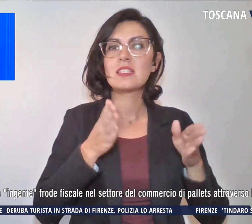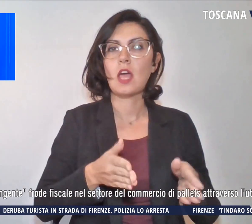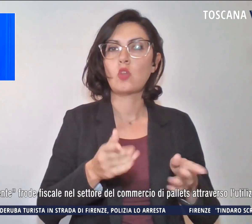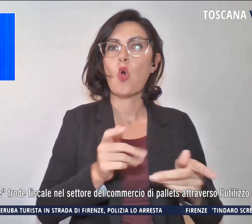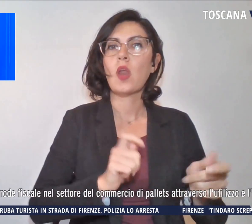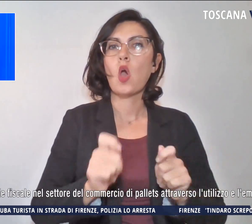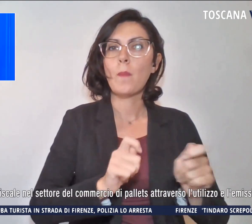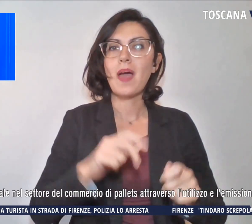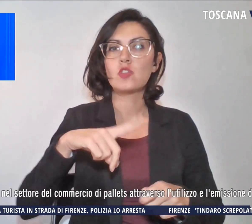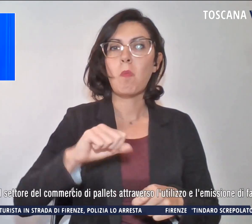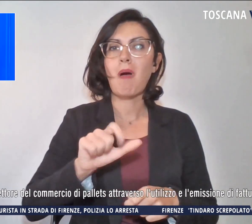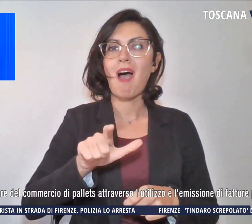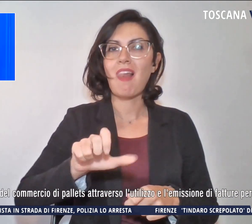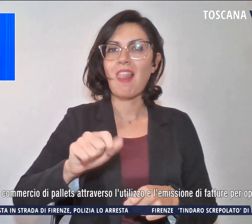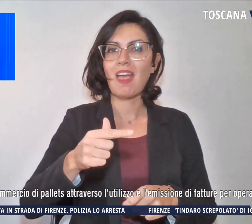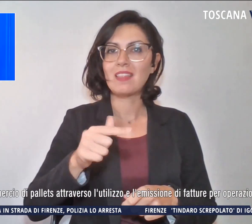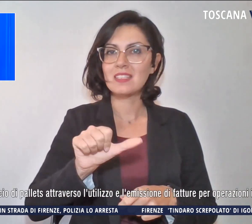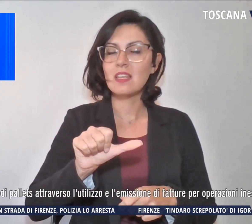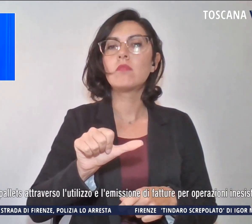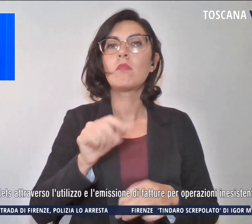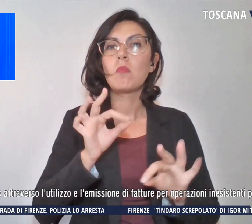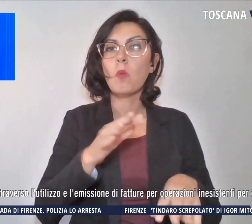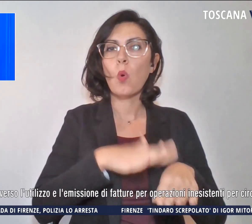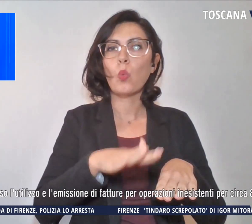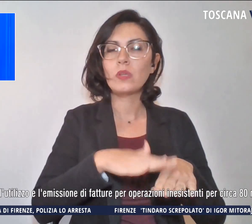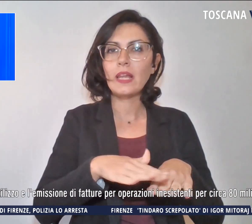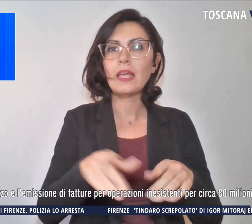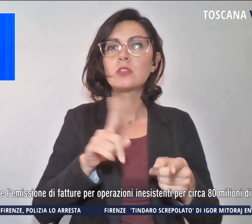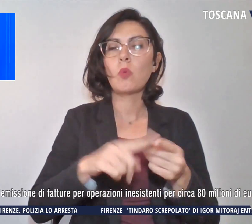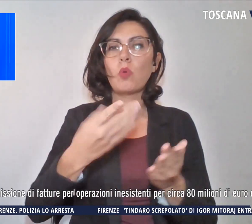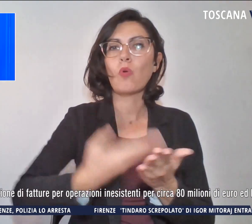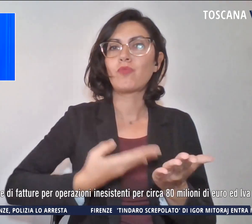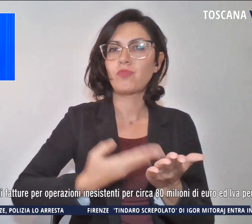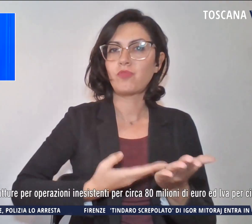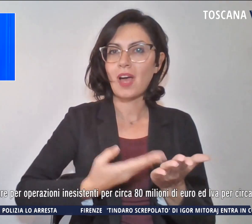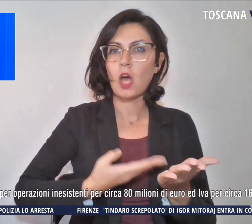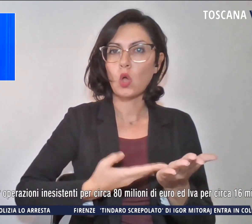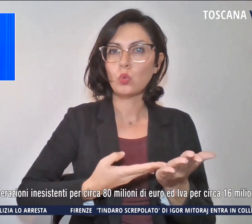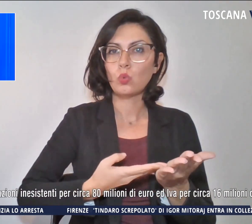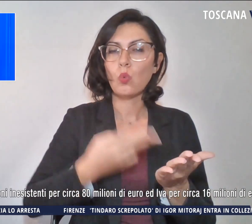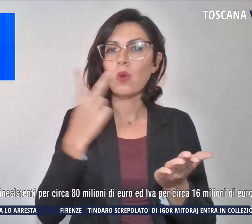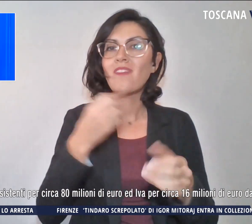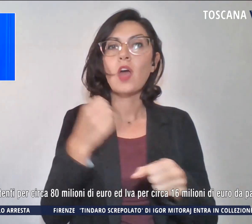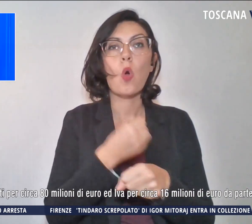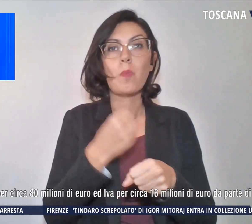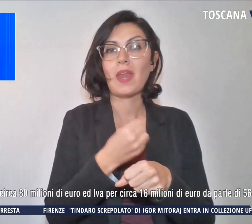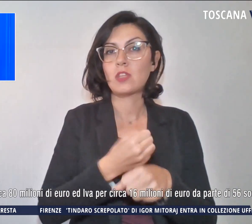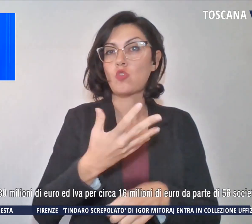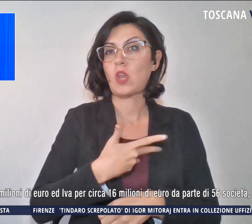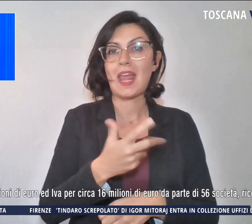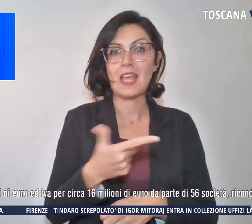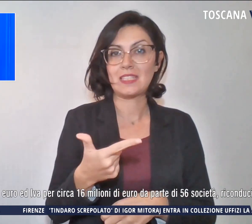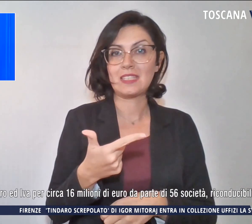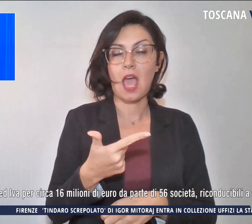pellets attraverso l'utilizzo e l'emissione di fatture per operazioni inesistenti per circa 80